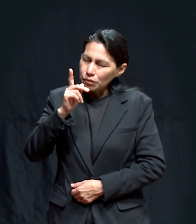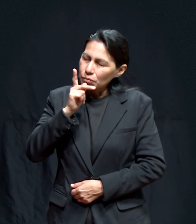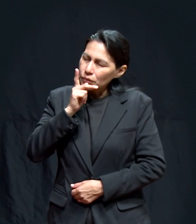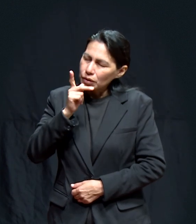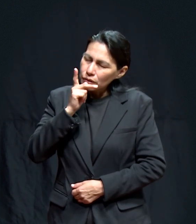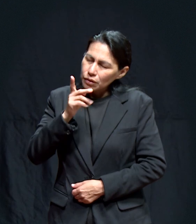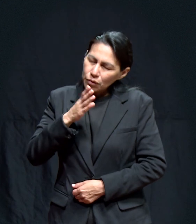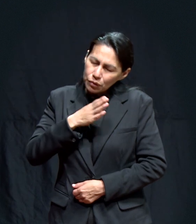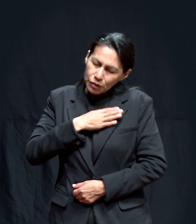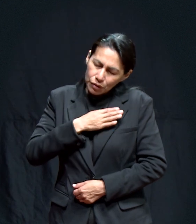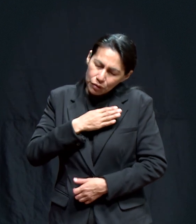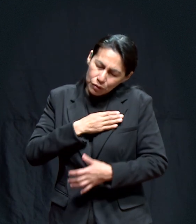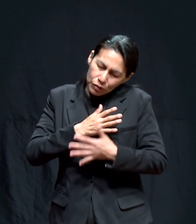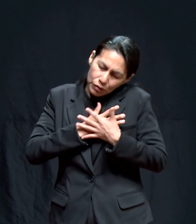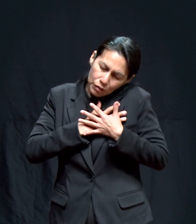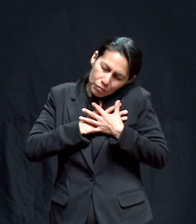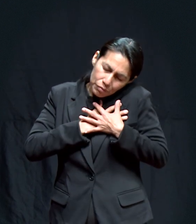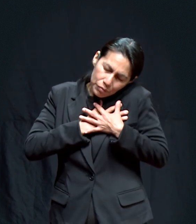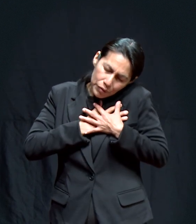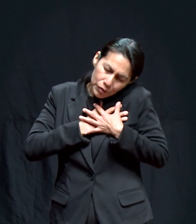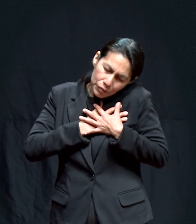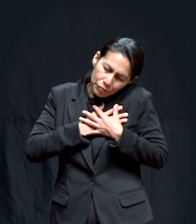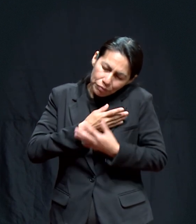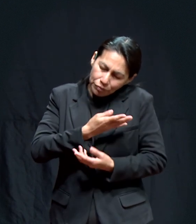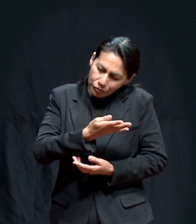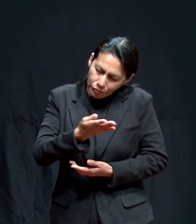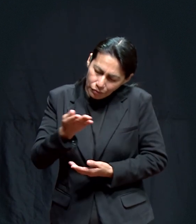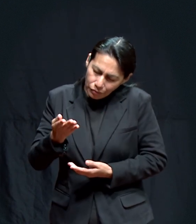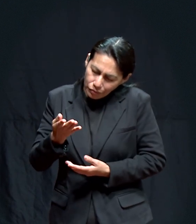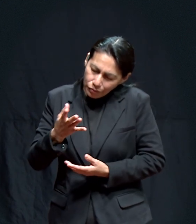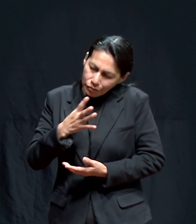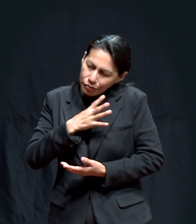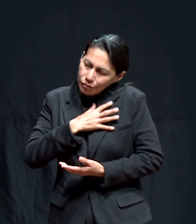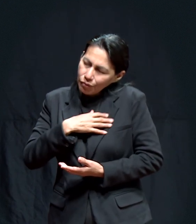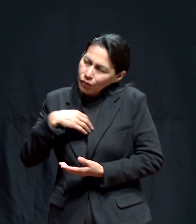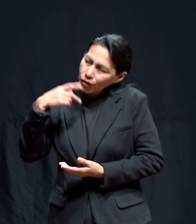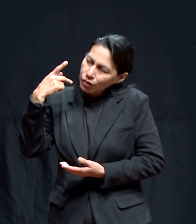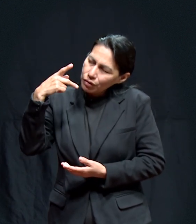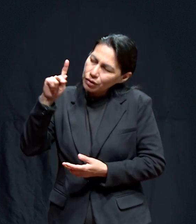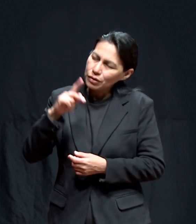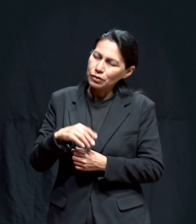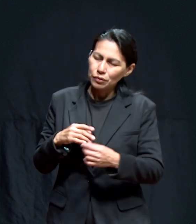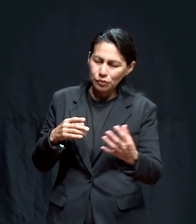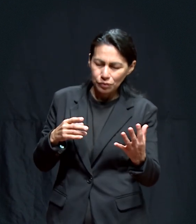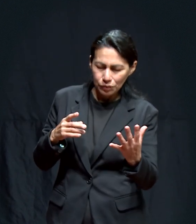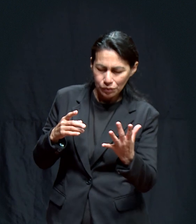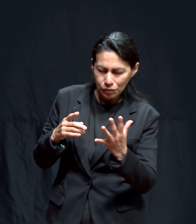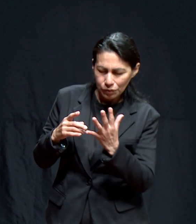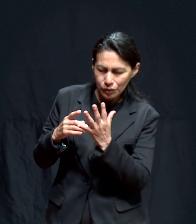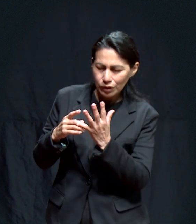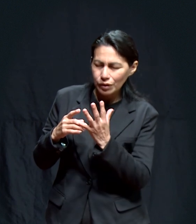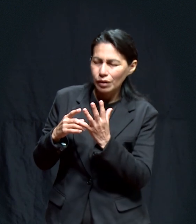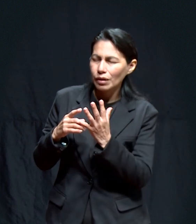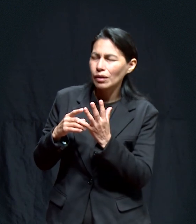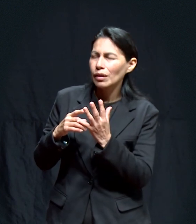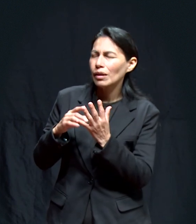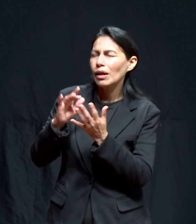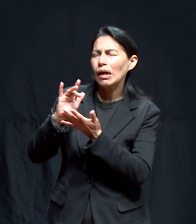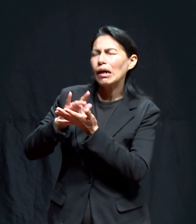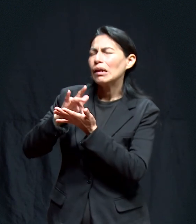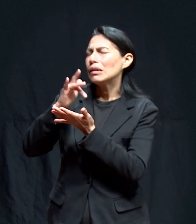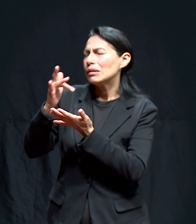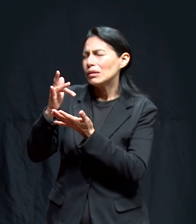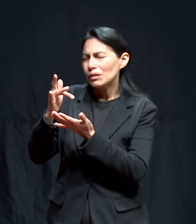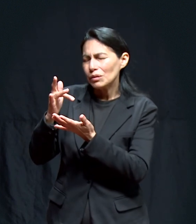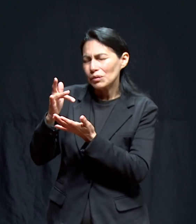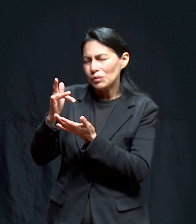Pondadoso Y amado Padre Aquí estamos Nuevamente Delante de ti Agradecido Señor Porque